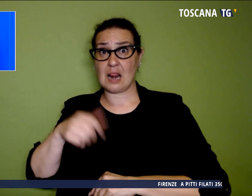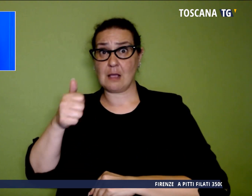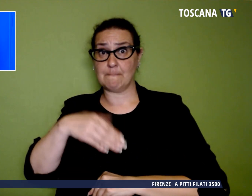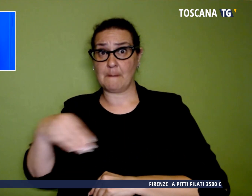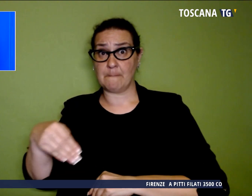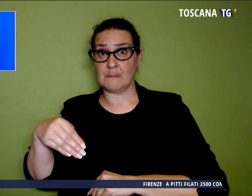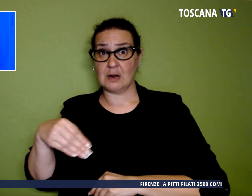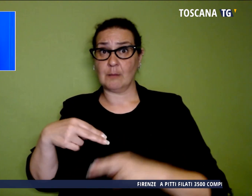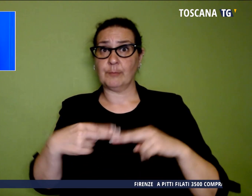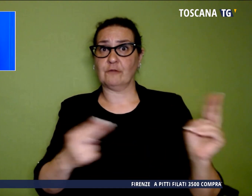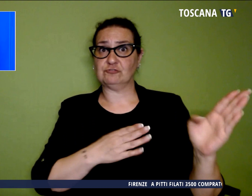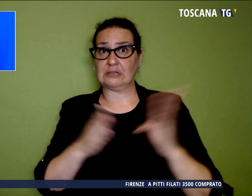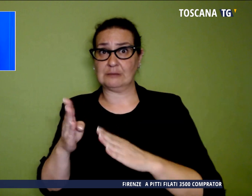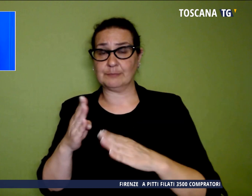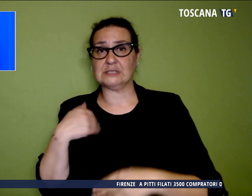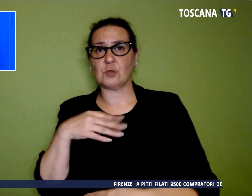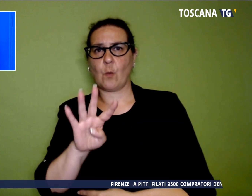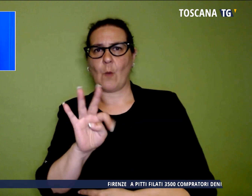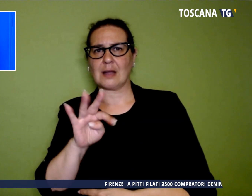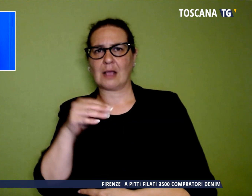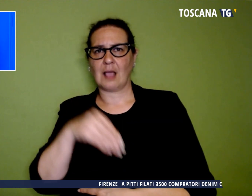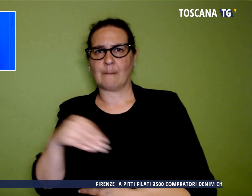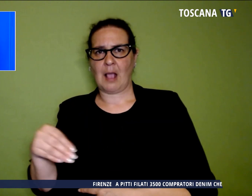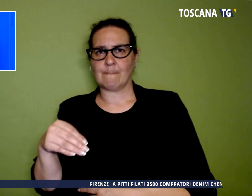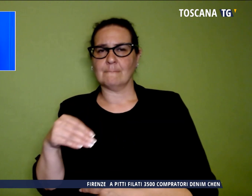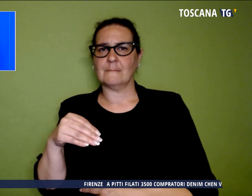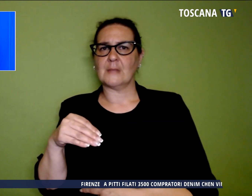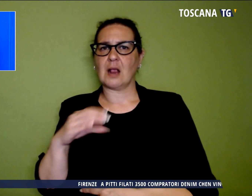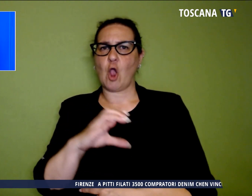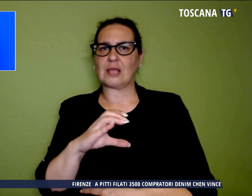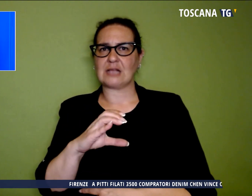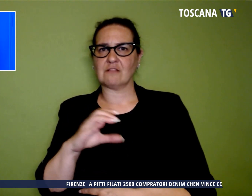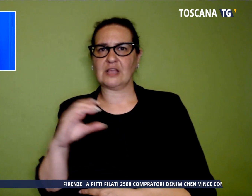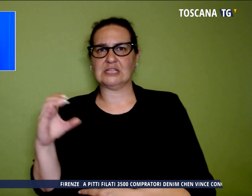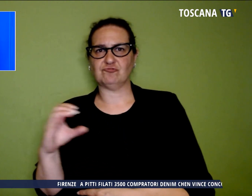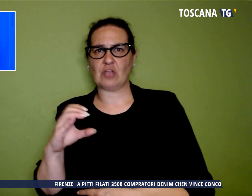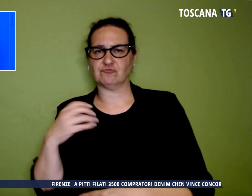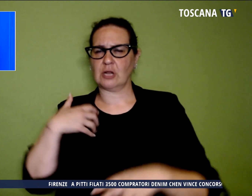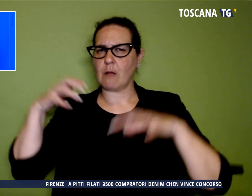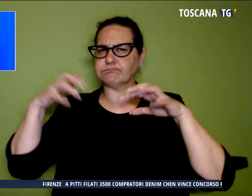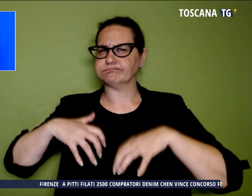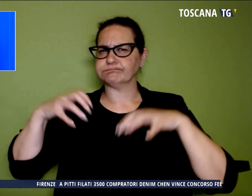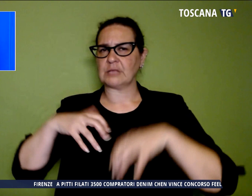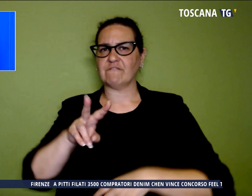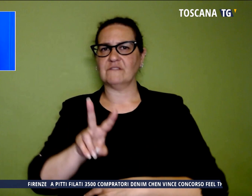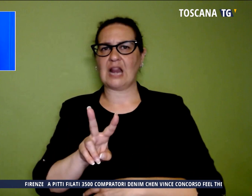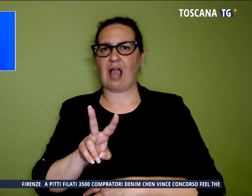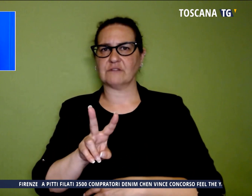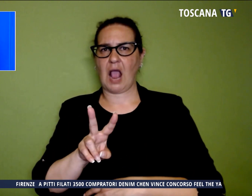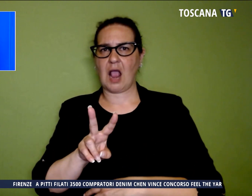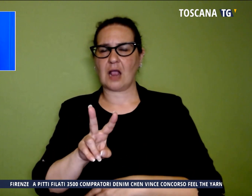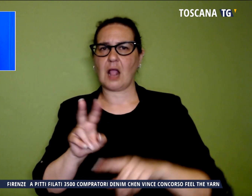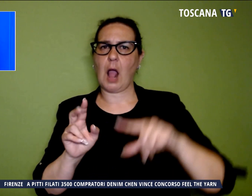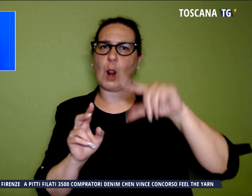a Colle, Salvetti e Cecina, piogge intense a Villa Franca, in Lunigiana.